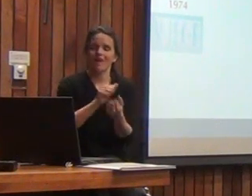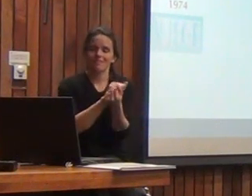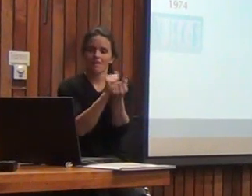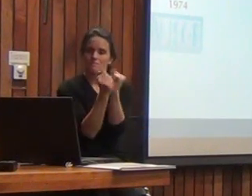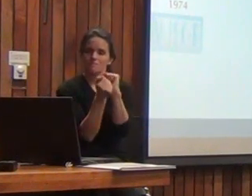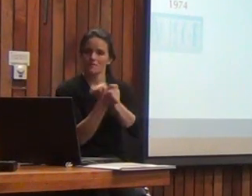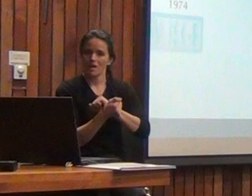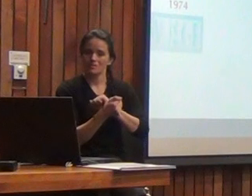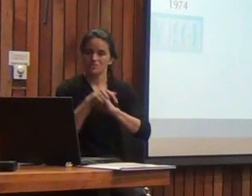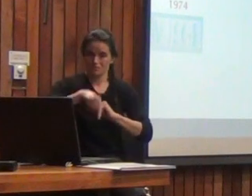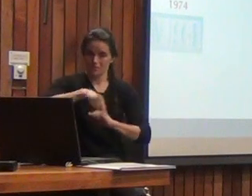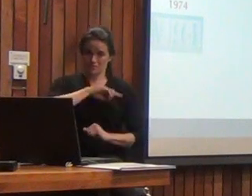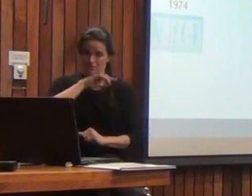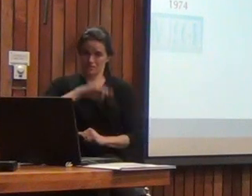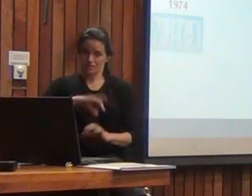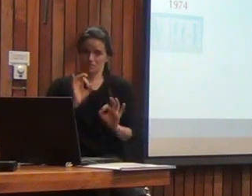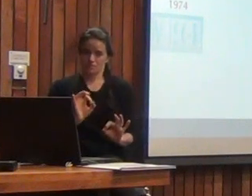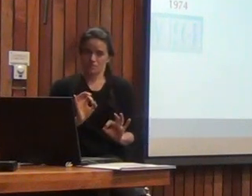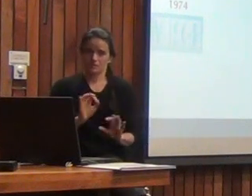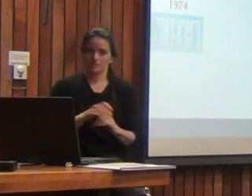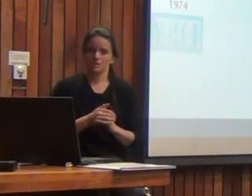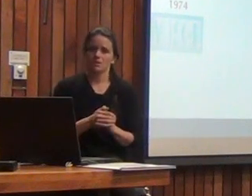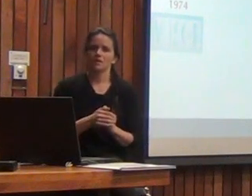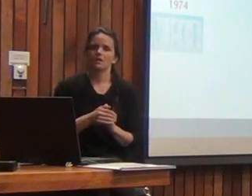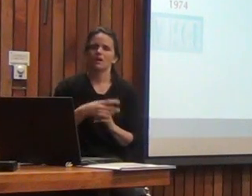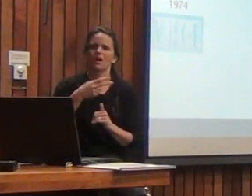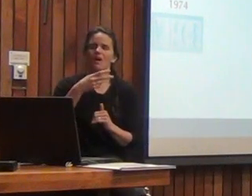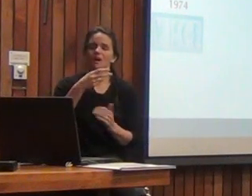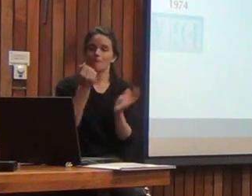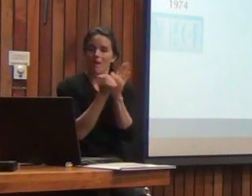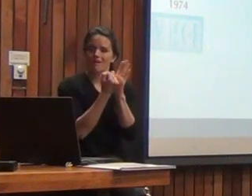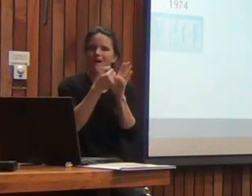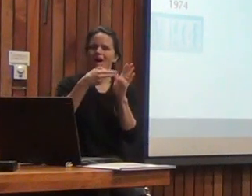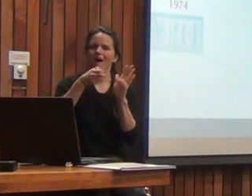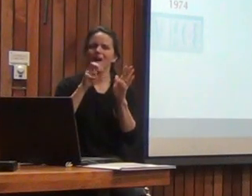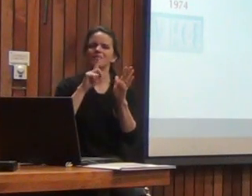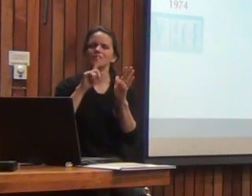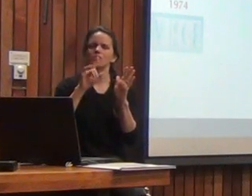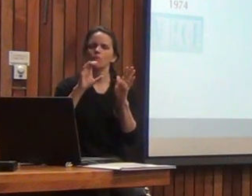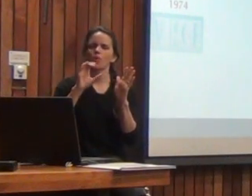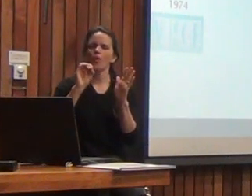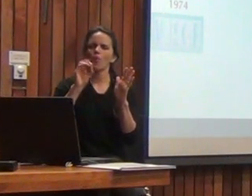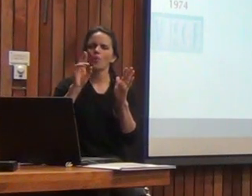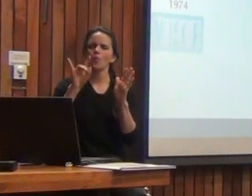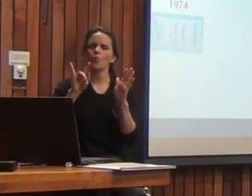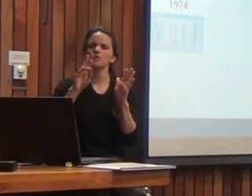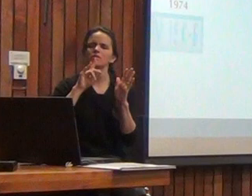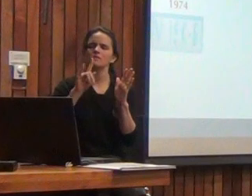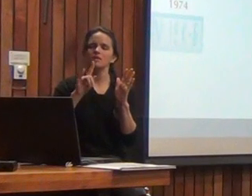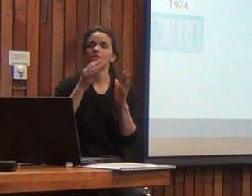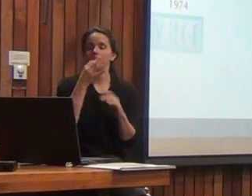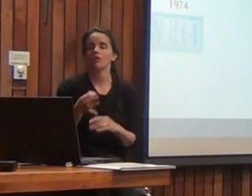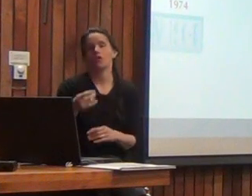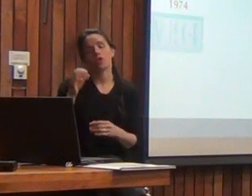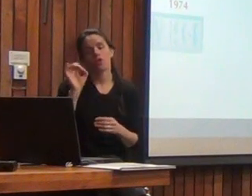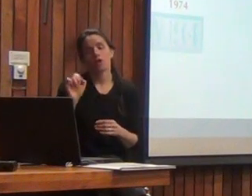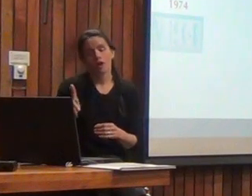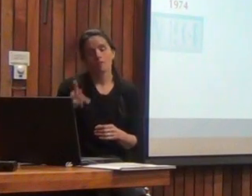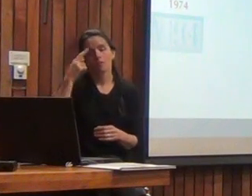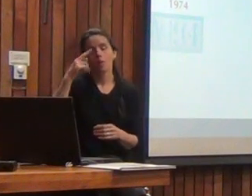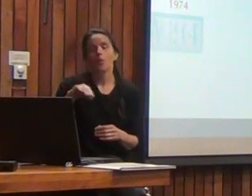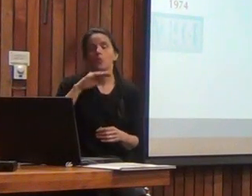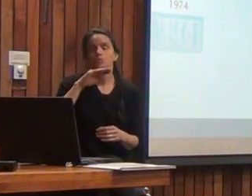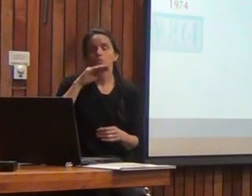adaptación y estandarización para Chile. De Hartford le dijeron, ok, hágalo con las baterías argentinas de Paidos.